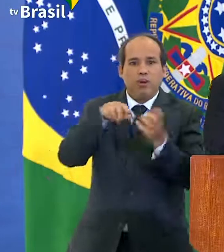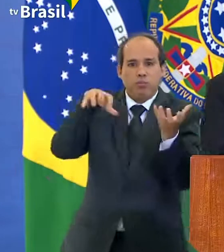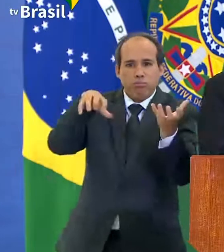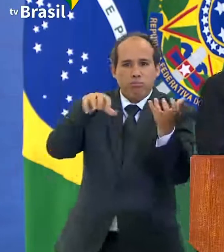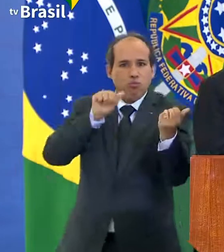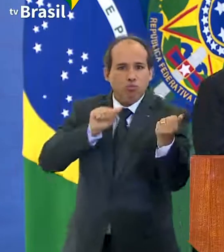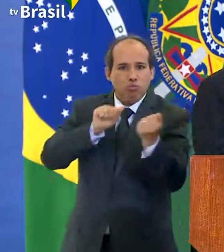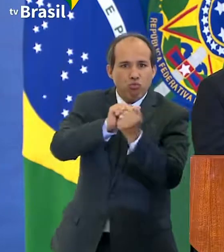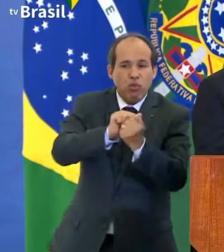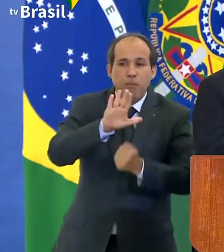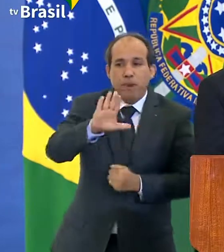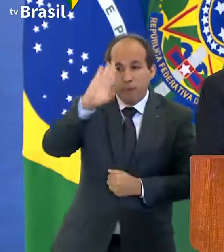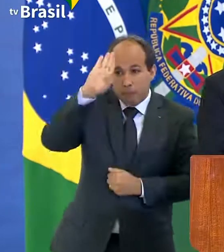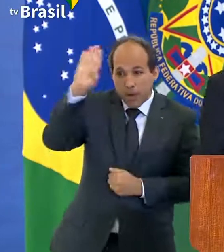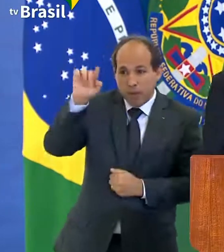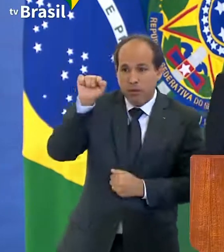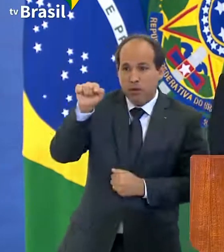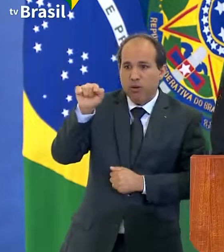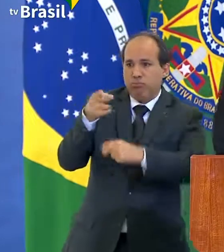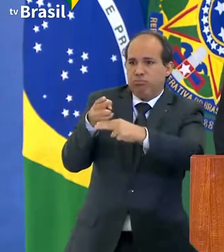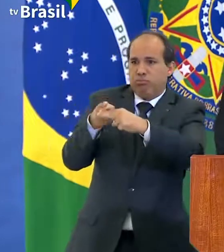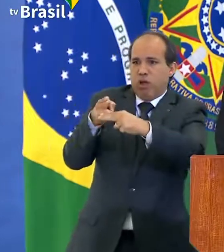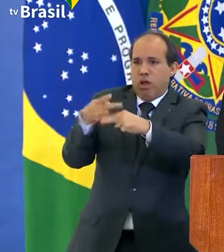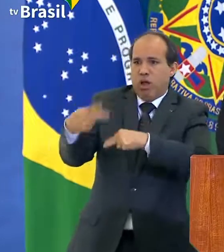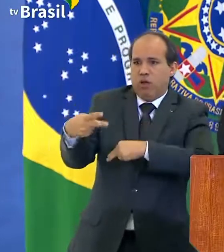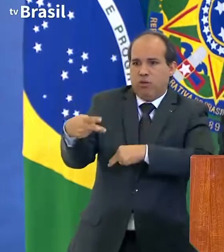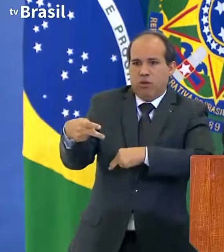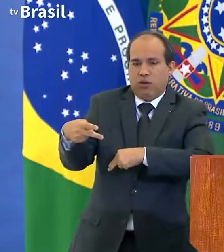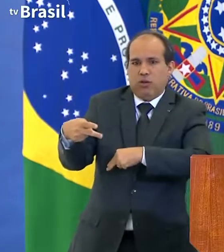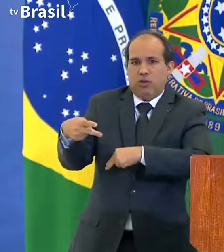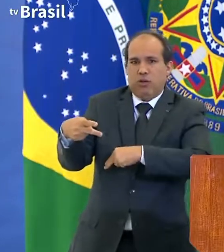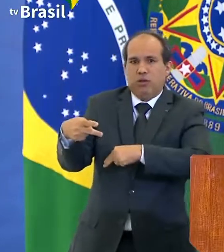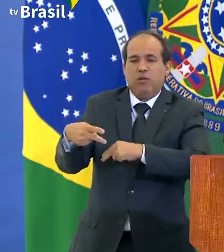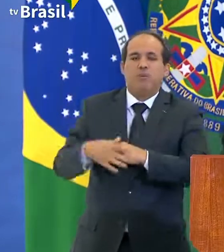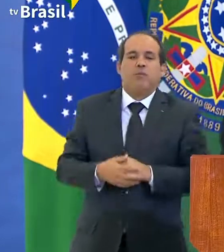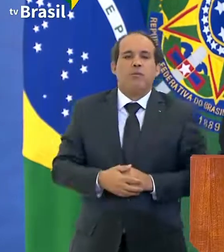mas em especial pela nossa Caixa Econômica Federal.